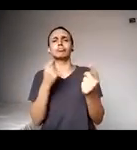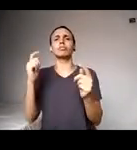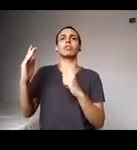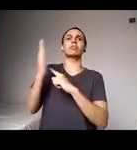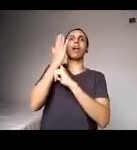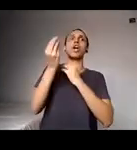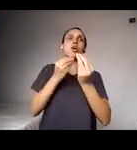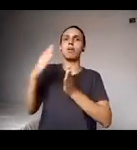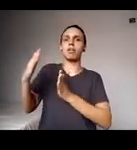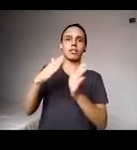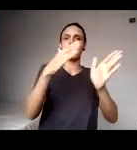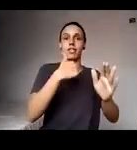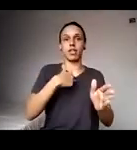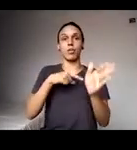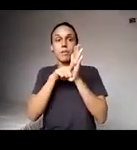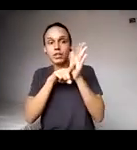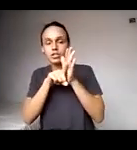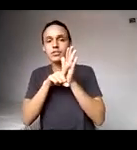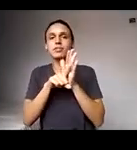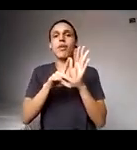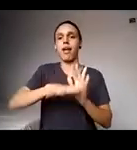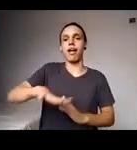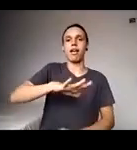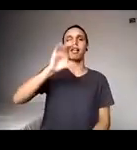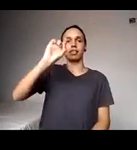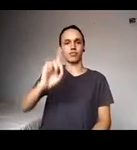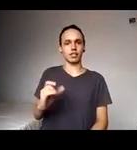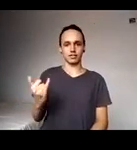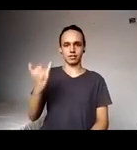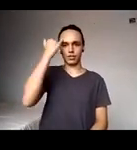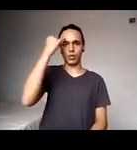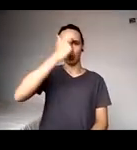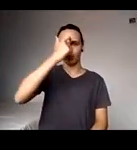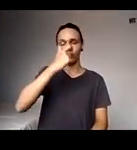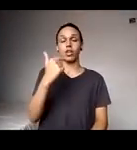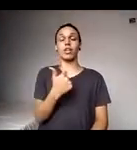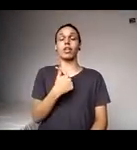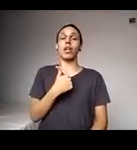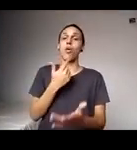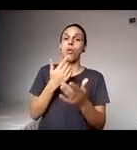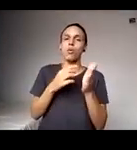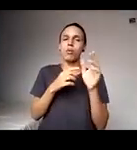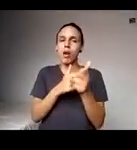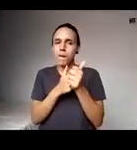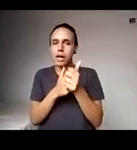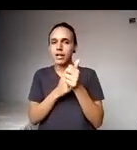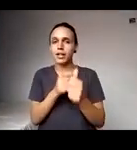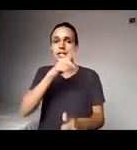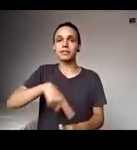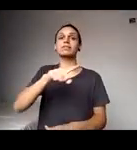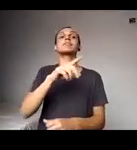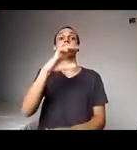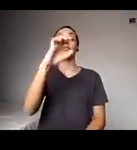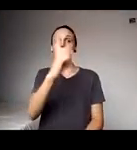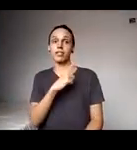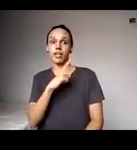intelectual, minha área de pesquisa, eu estou fazendo um acompanhamento longitudinal, profissional desses estudantes, para analisar o tipo